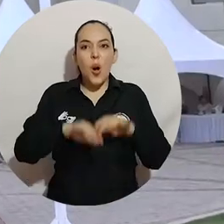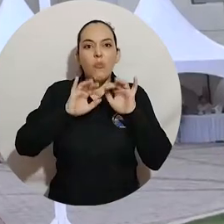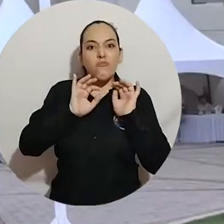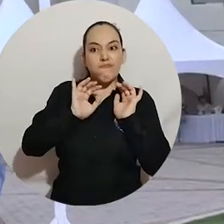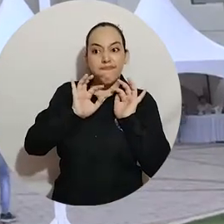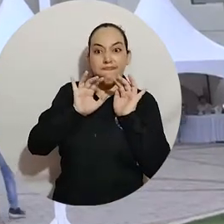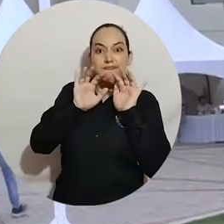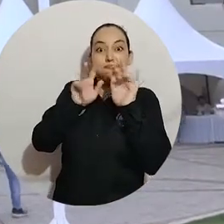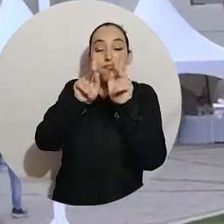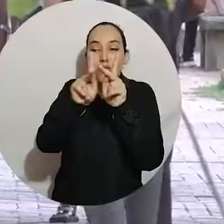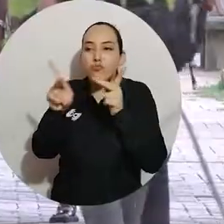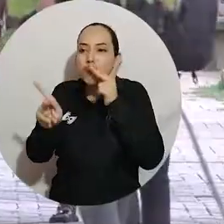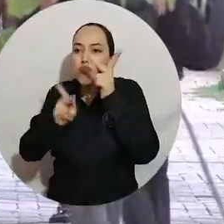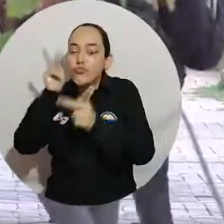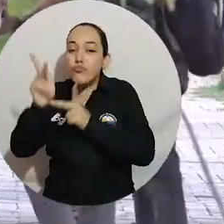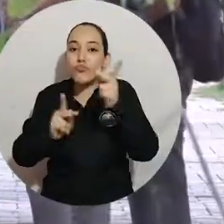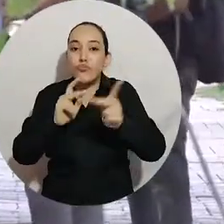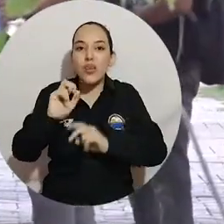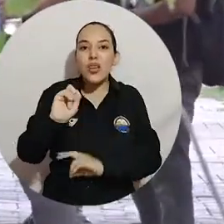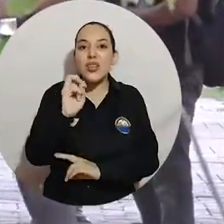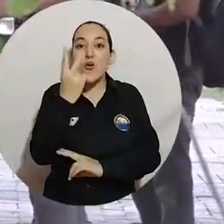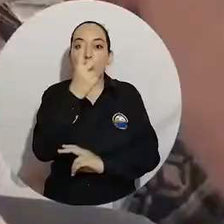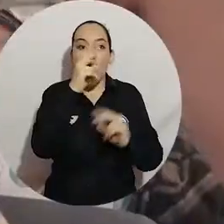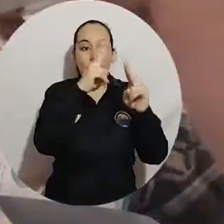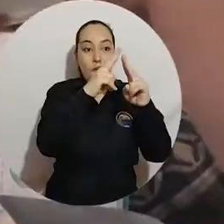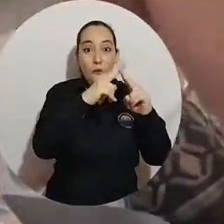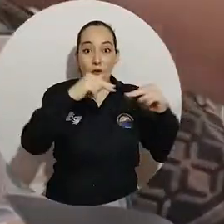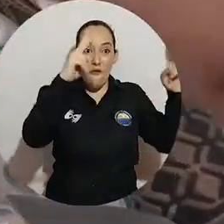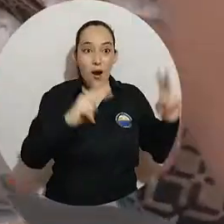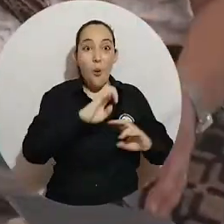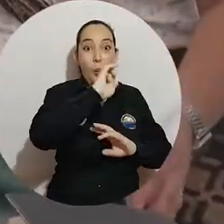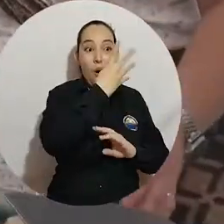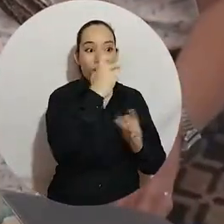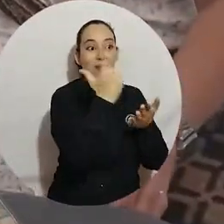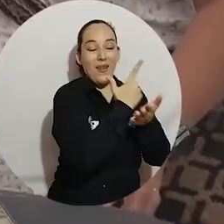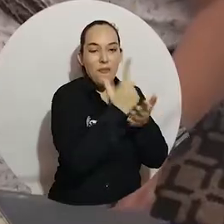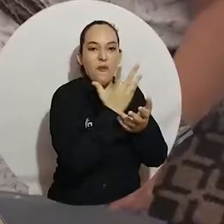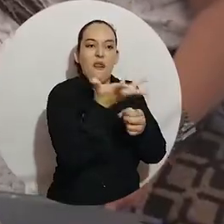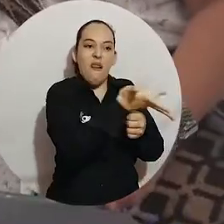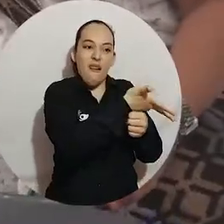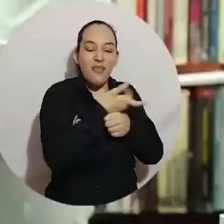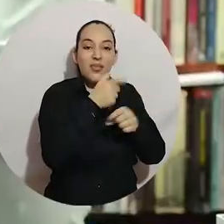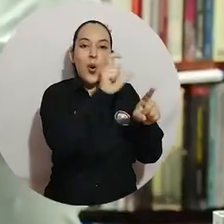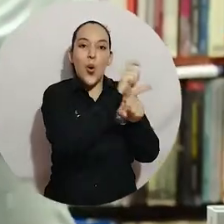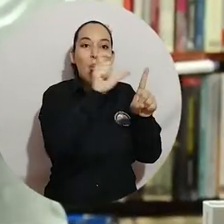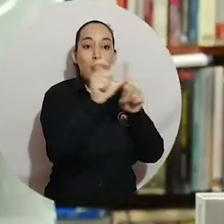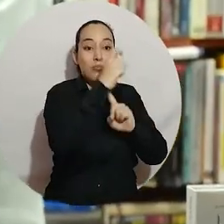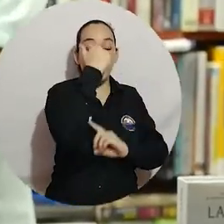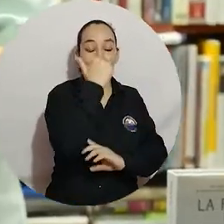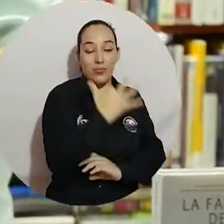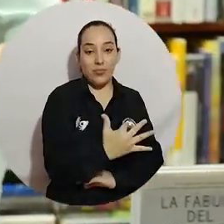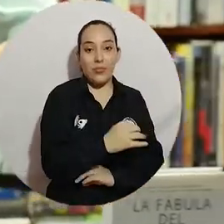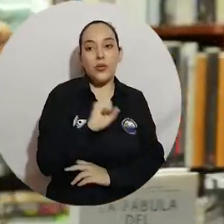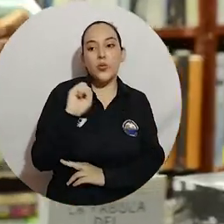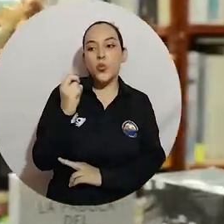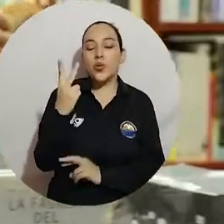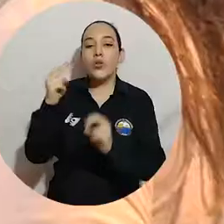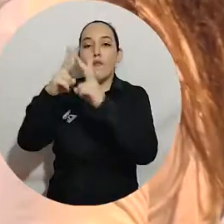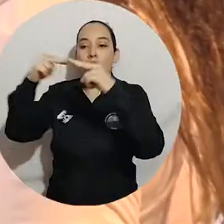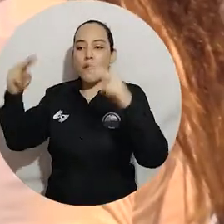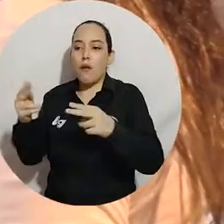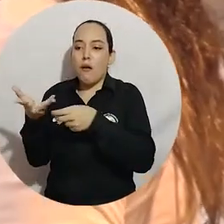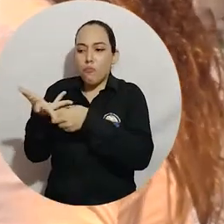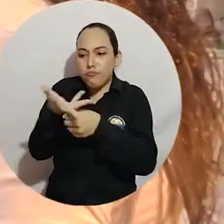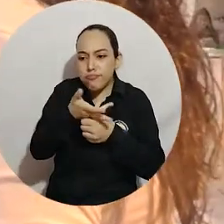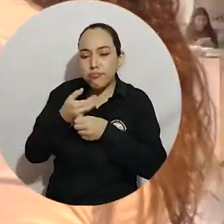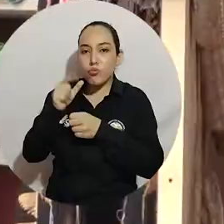Con una mayor afluencia de visitantes avanza el segundo día de la Cuarta Feria Internacional del Libro, las Artes y la Cultura de Santa Marta y la Segunda